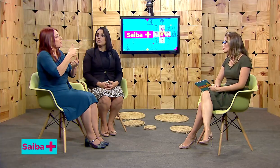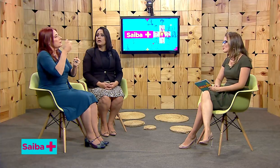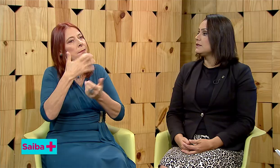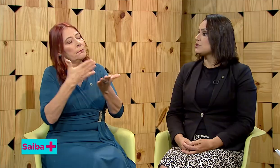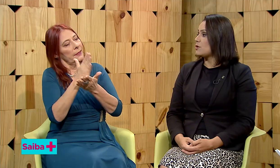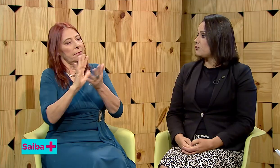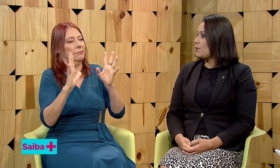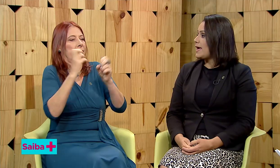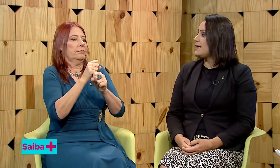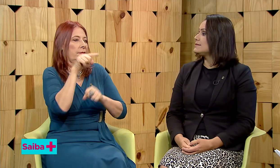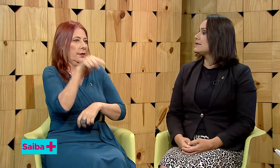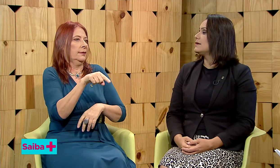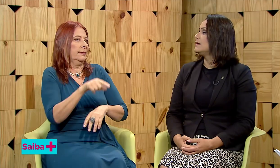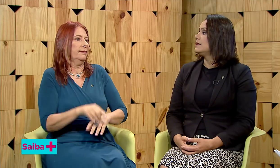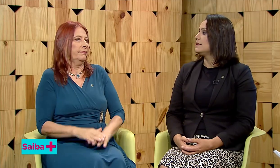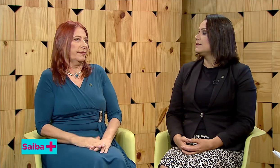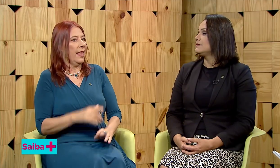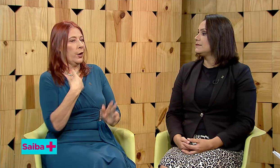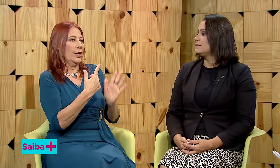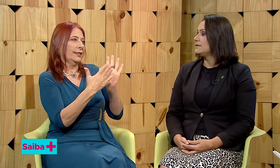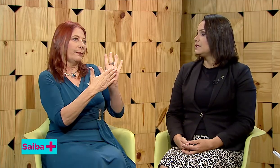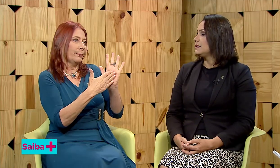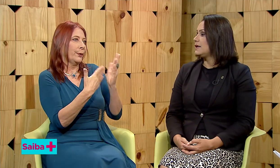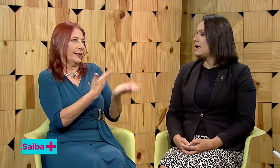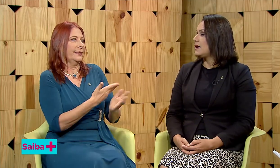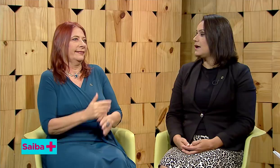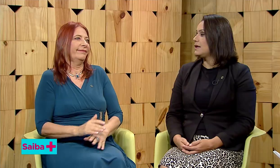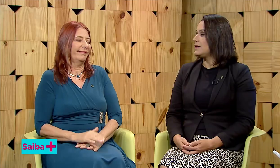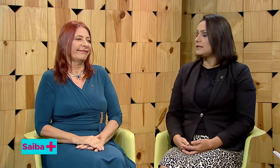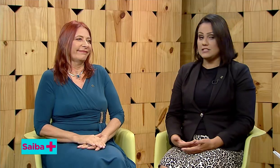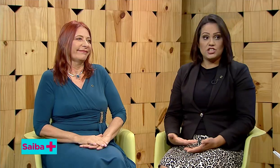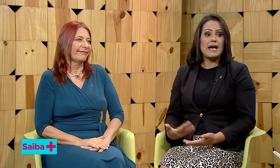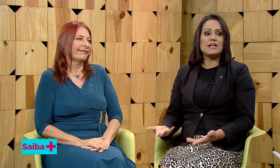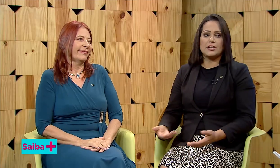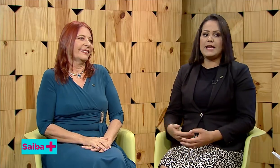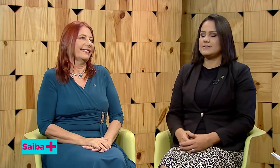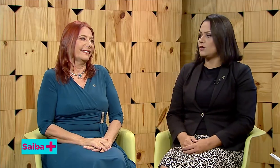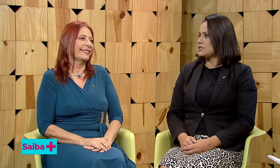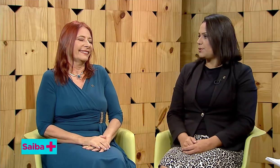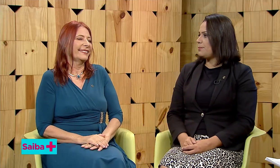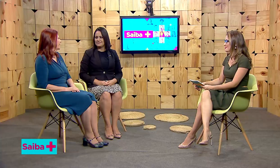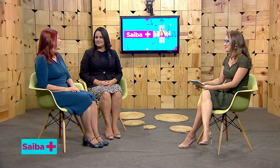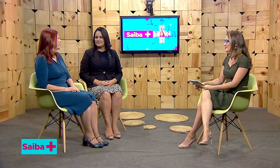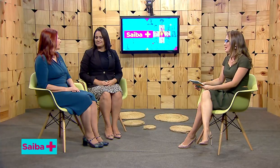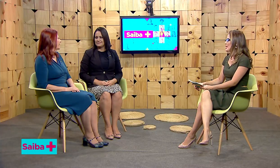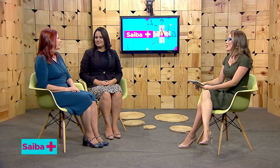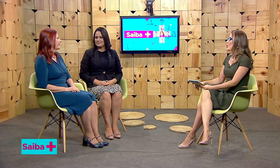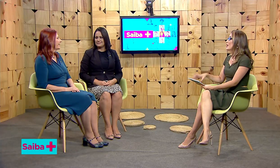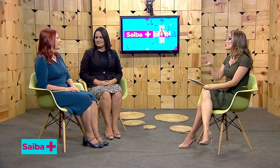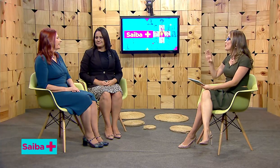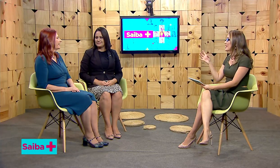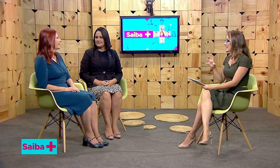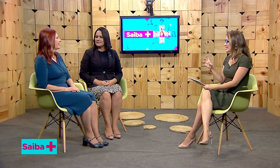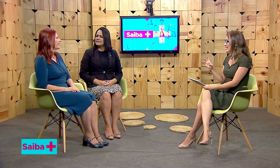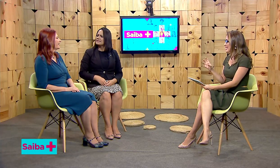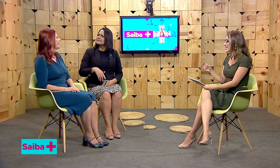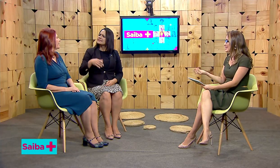na sua fluência, na didática. E essa é a nossa proposta. Qual a diferença entre